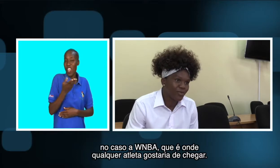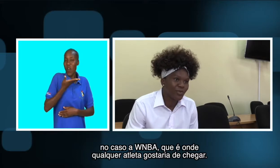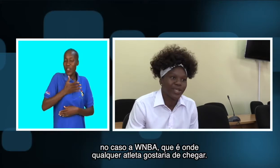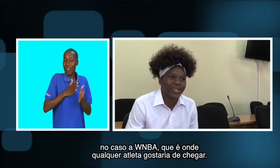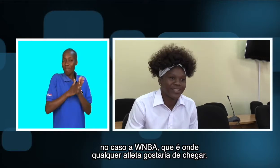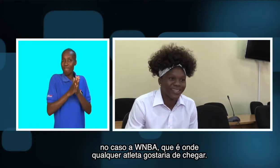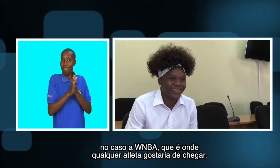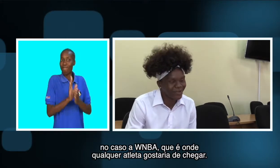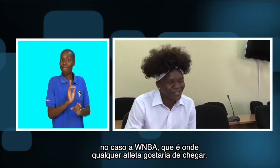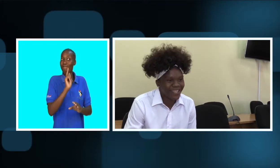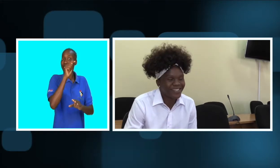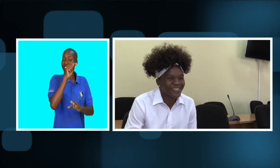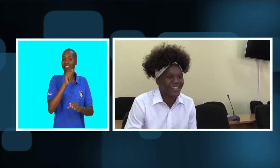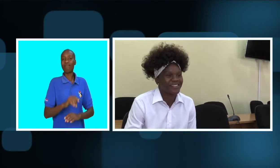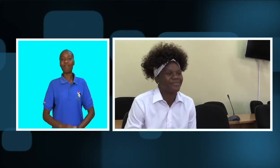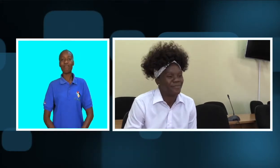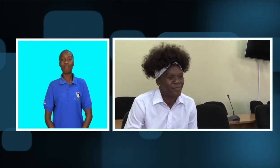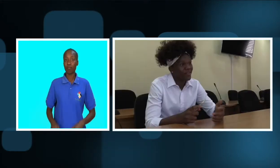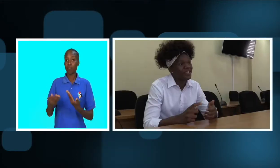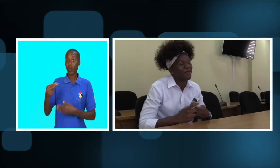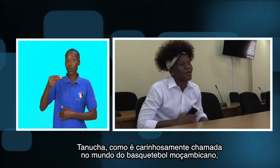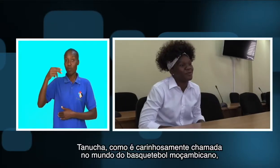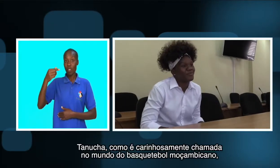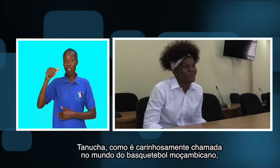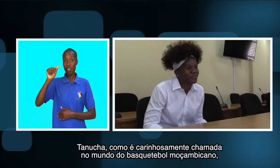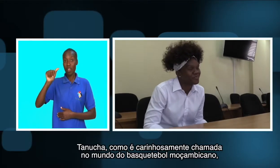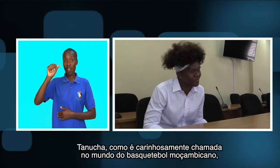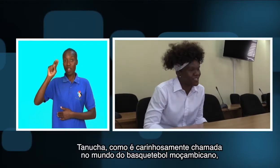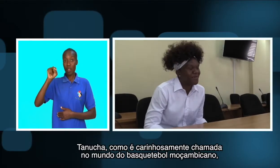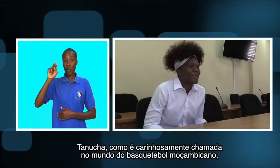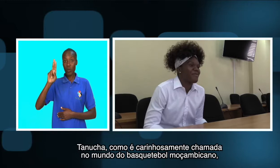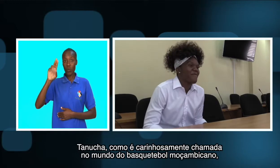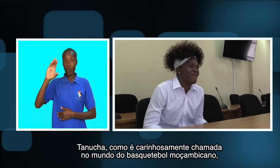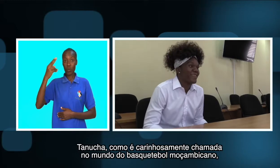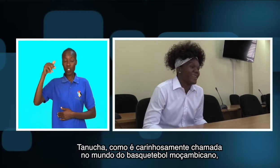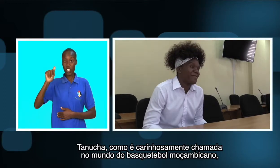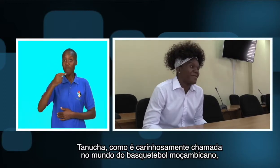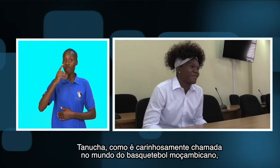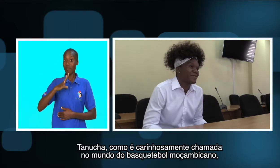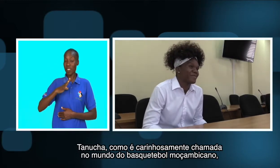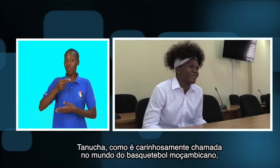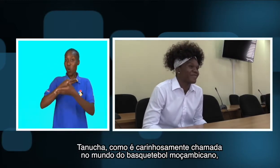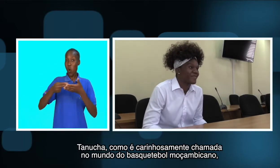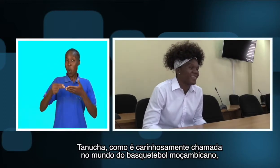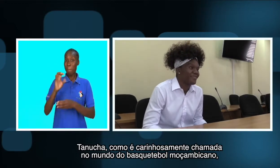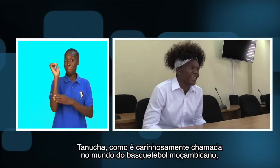onde qualquer atleta gostaria de chegar. Tanusha, como é carinhosamente chamada no mundo do basquetebol moçambicano,